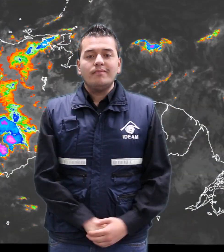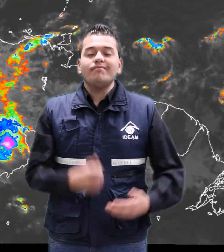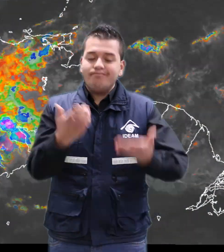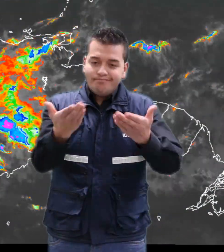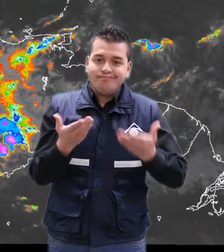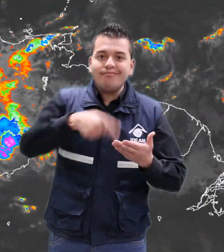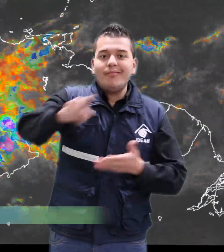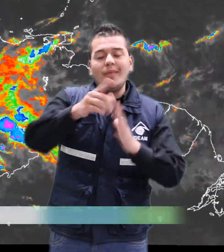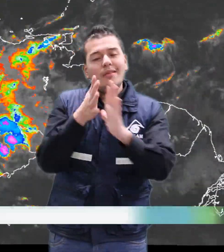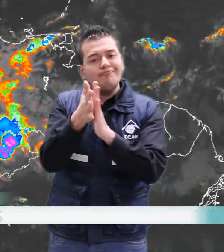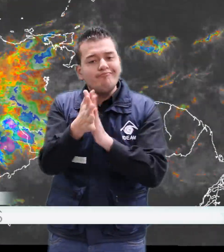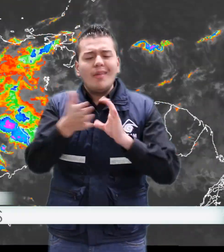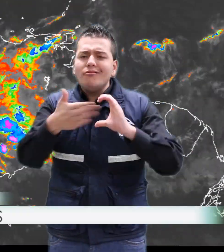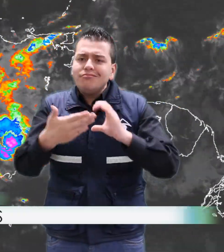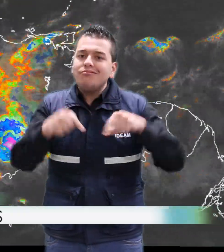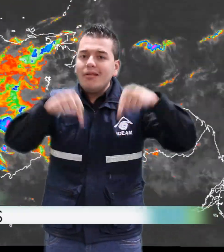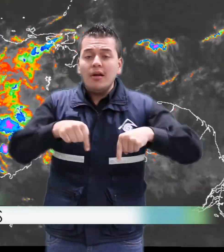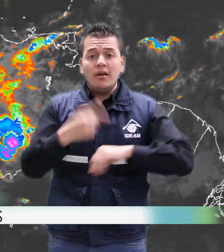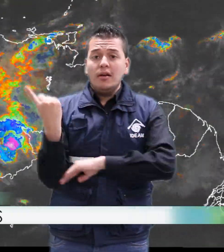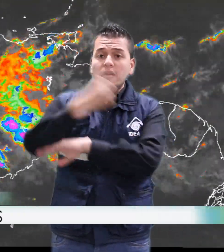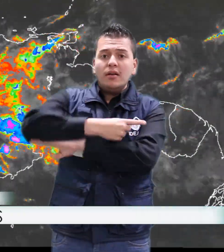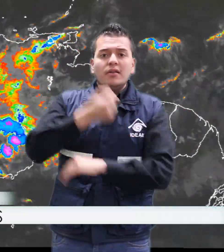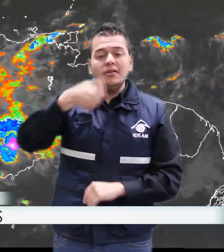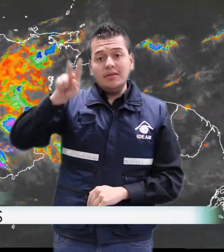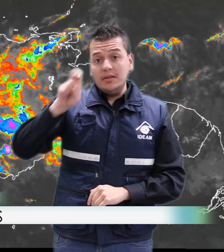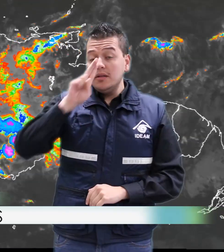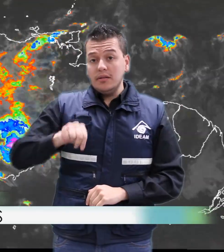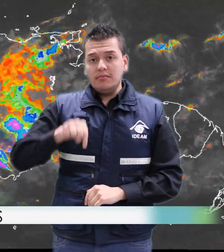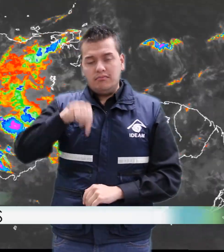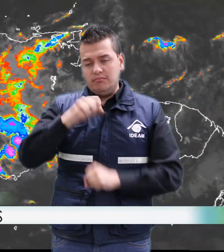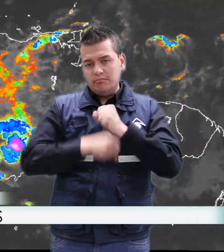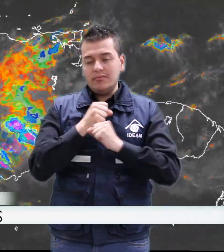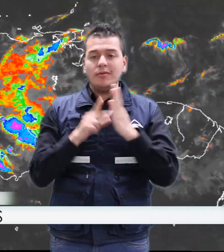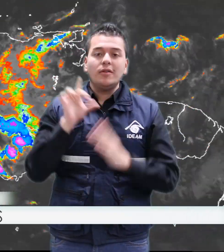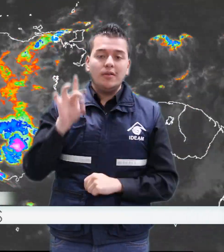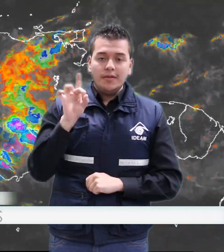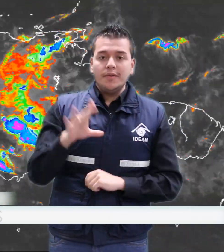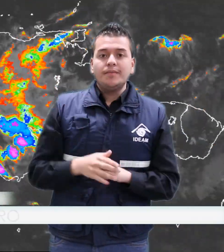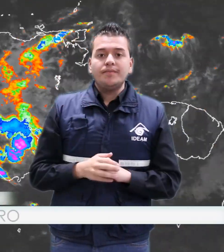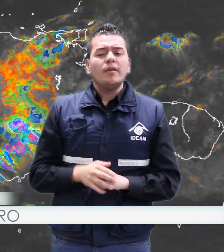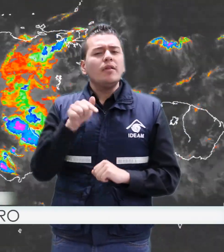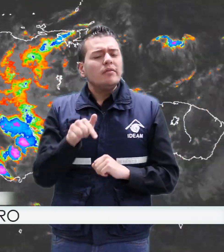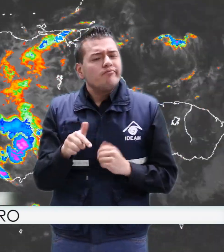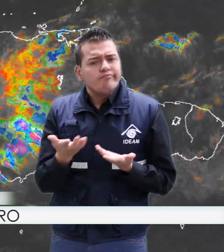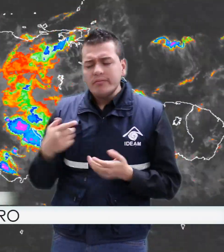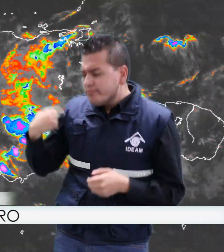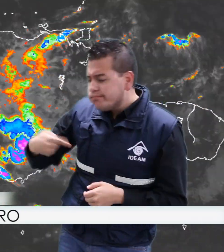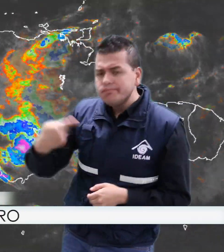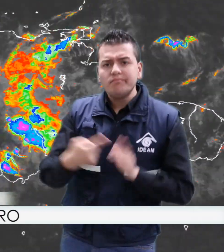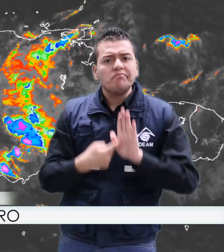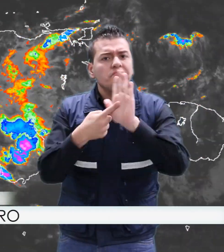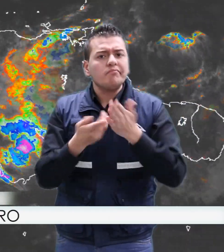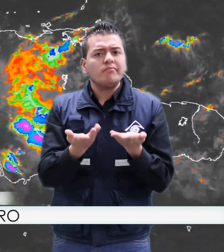Bienvenidos al pronóstico del estado del tiempo para el día de hoy 17 de junio de 2015. Durante las últimas horas